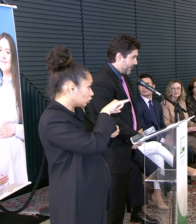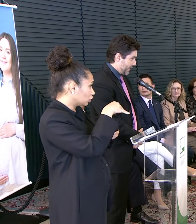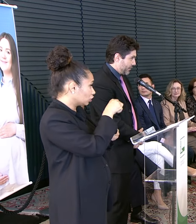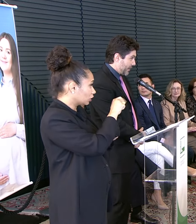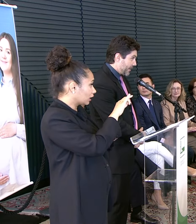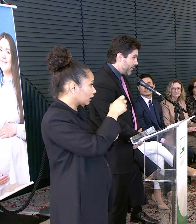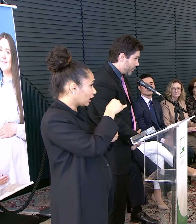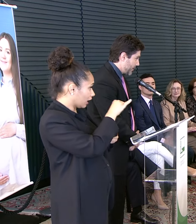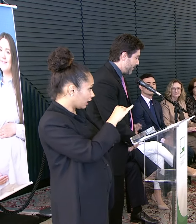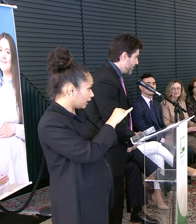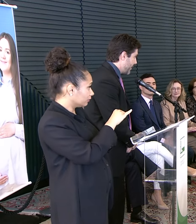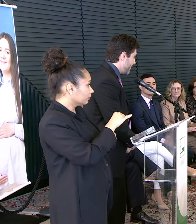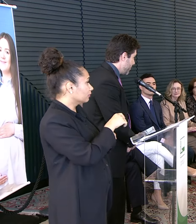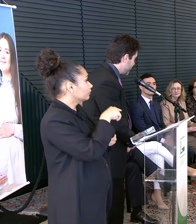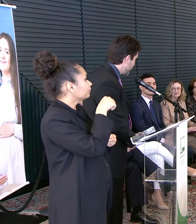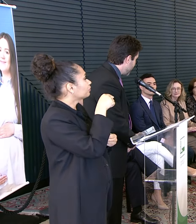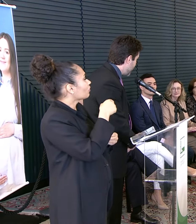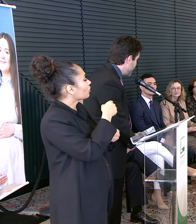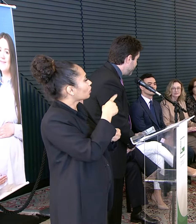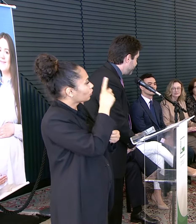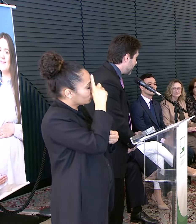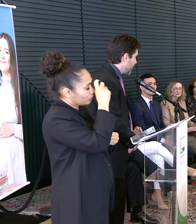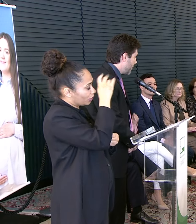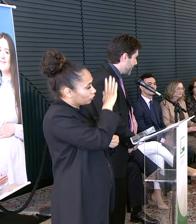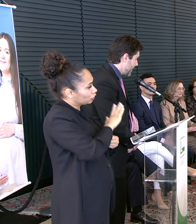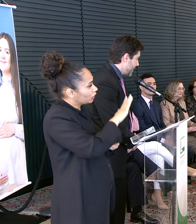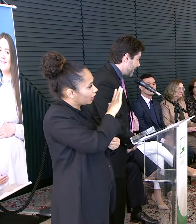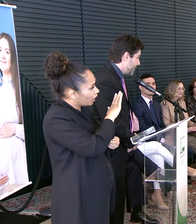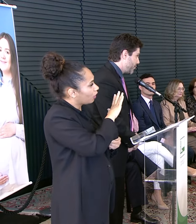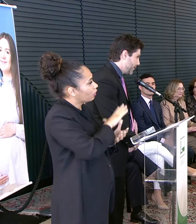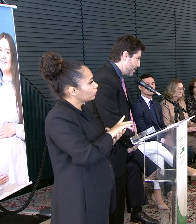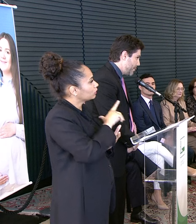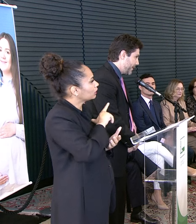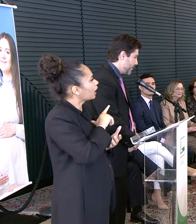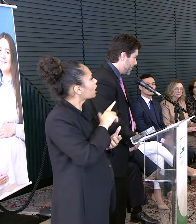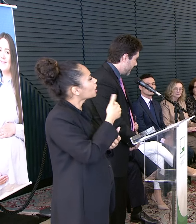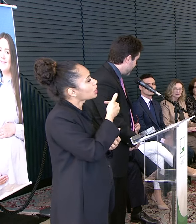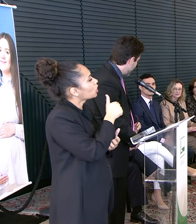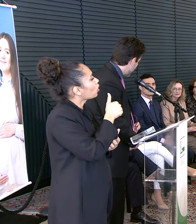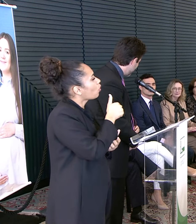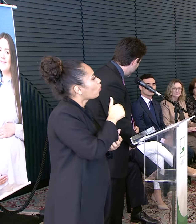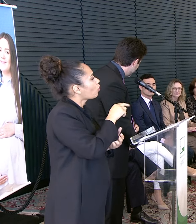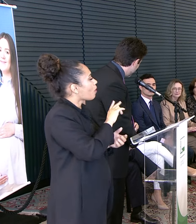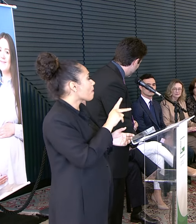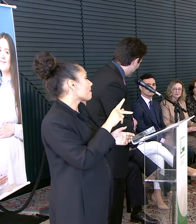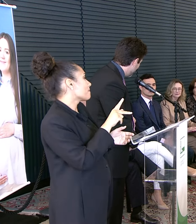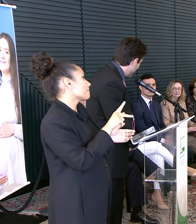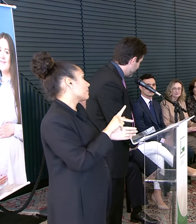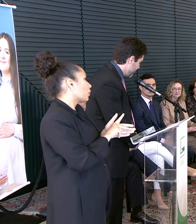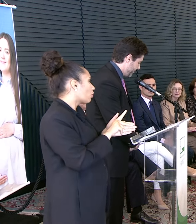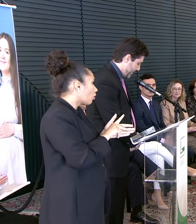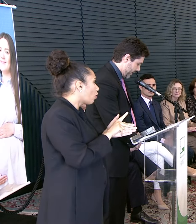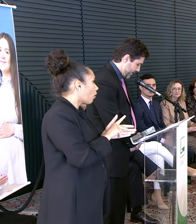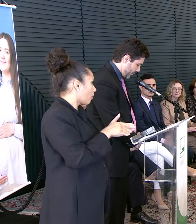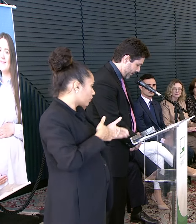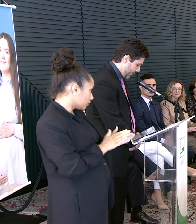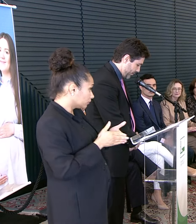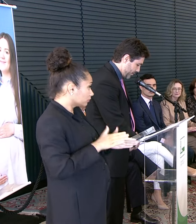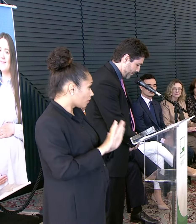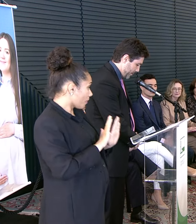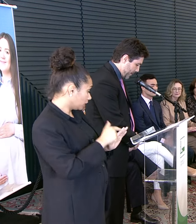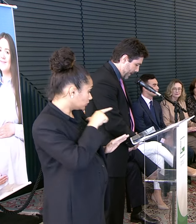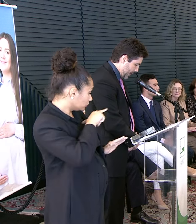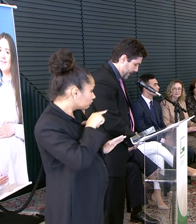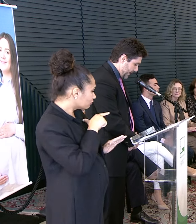De Jatai Doutor Serafim de Carvalho É hospital geral Não é maternidade Mas contém uma maternidade Robusta Em seu